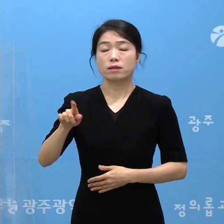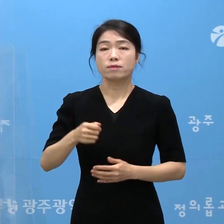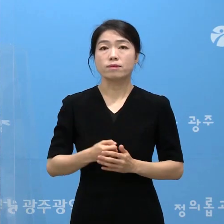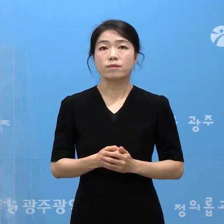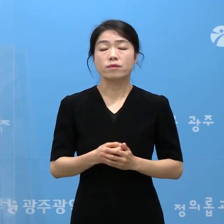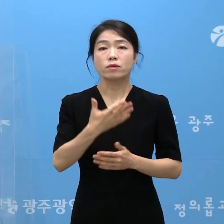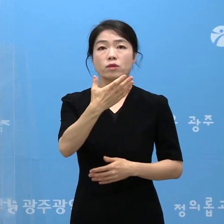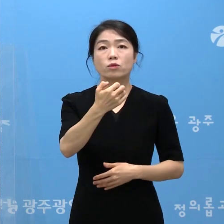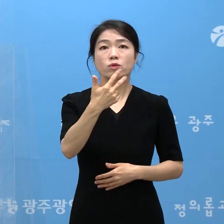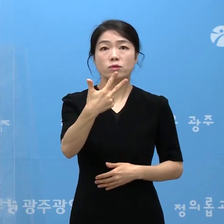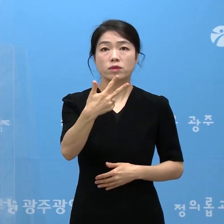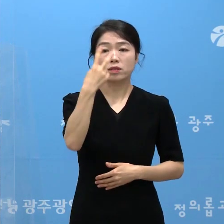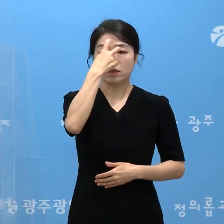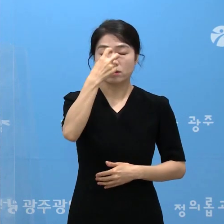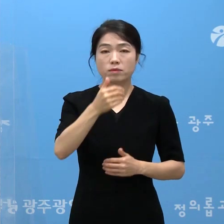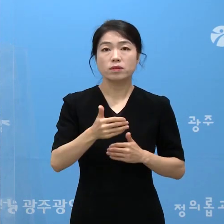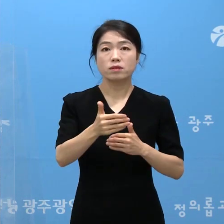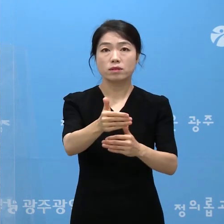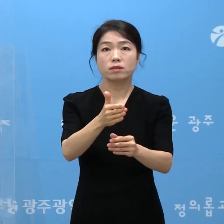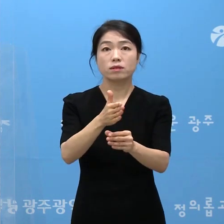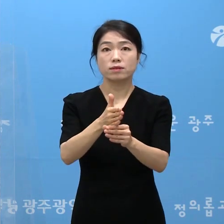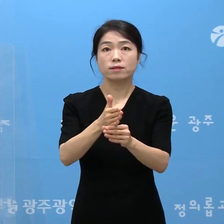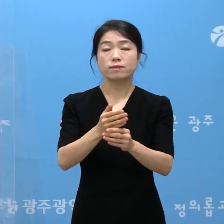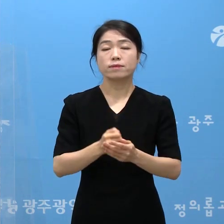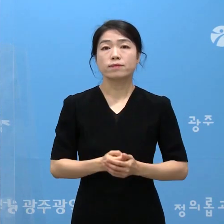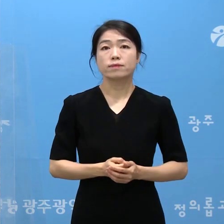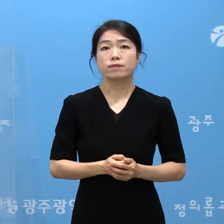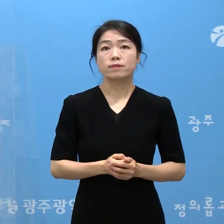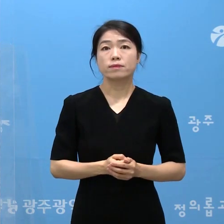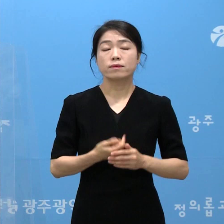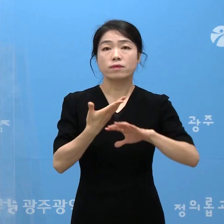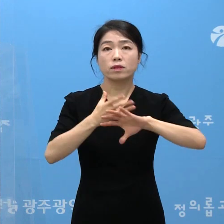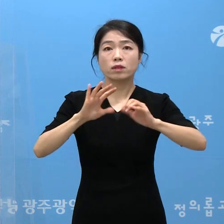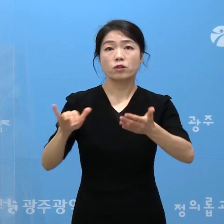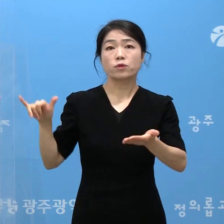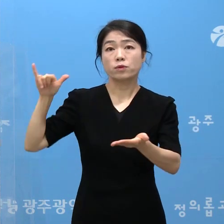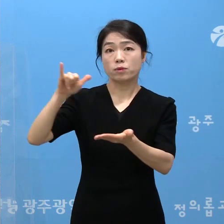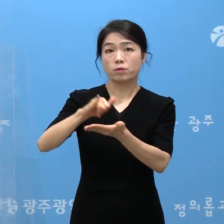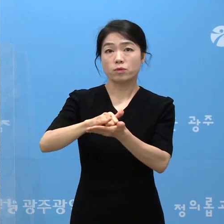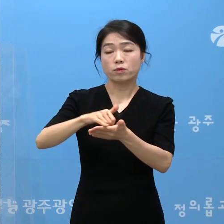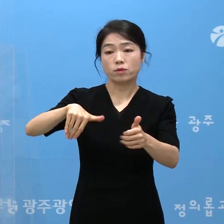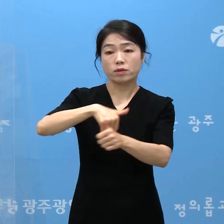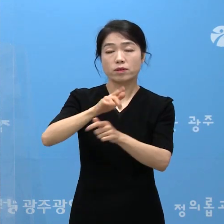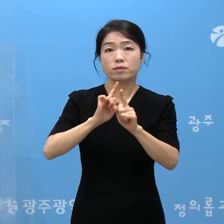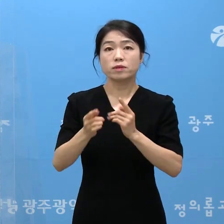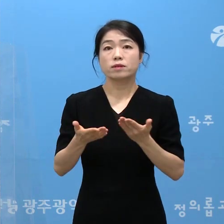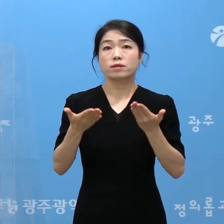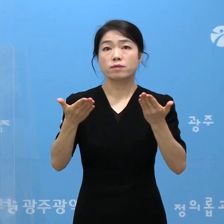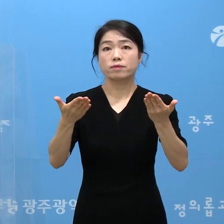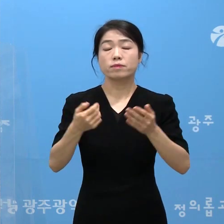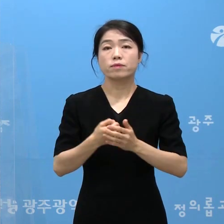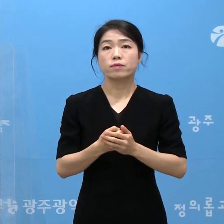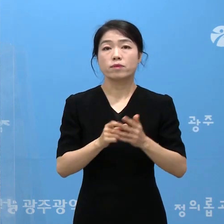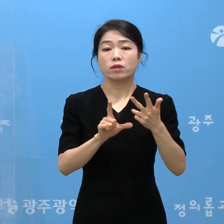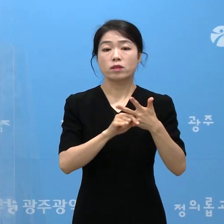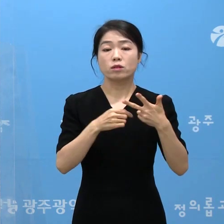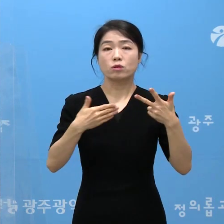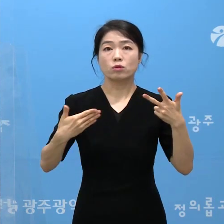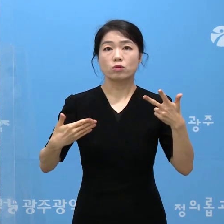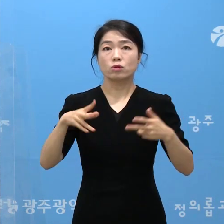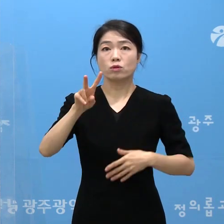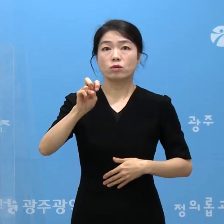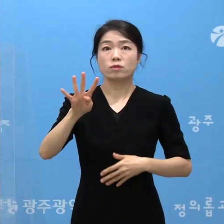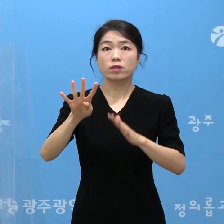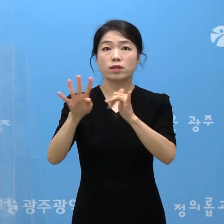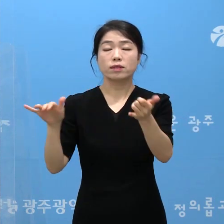97건은 검사가 진행 중입니다. 해외 입국 현황을 말씀드리겠습니다. 7월 9일에